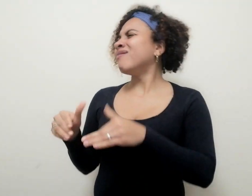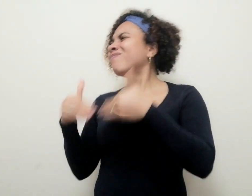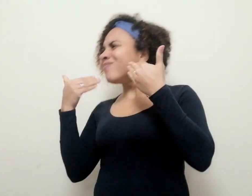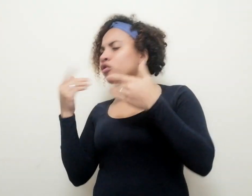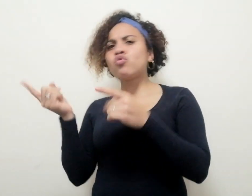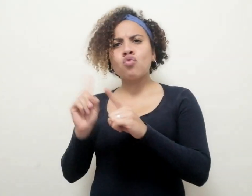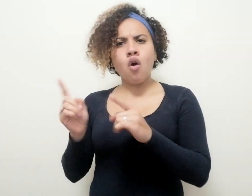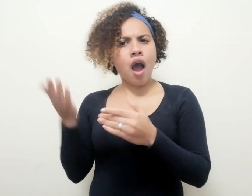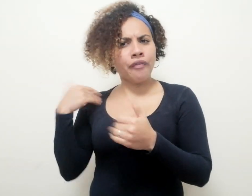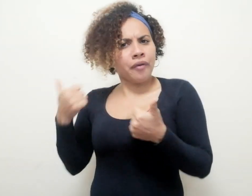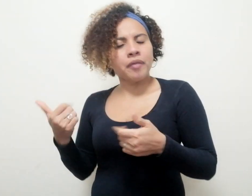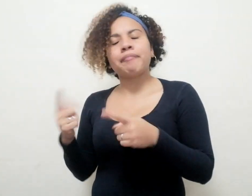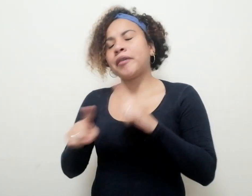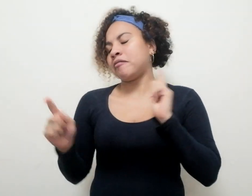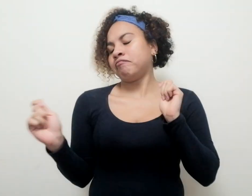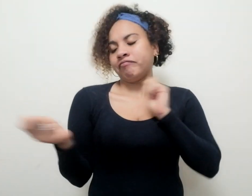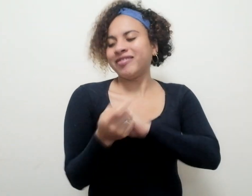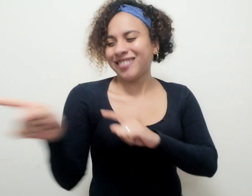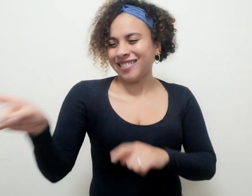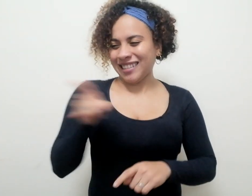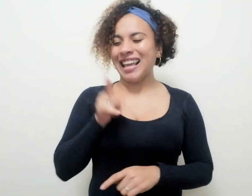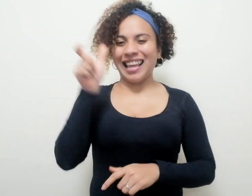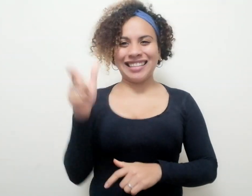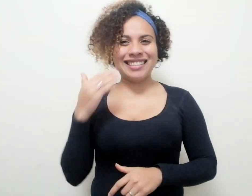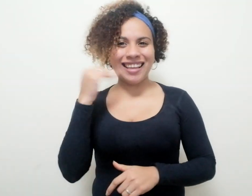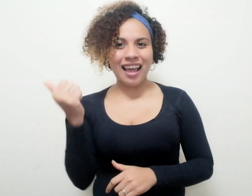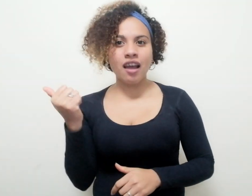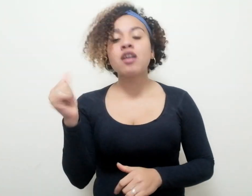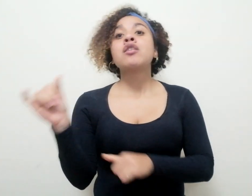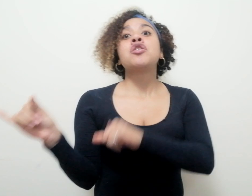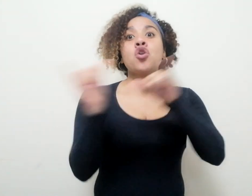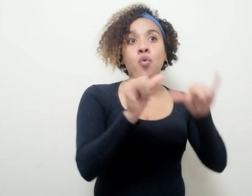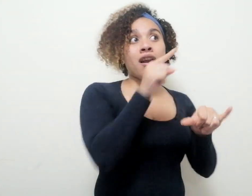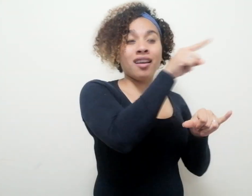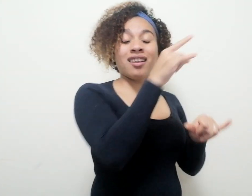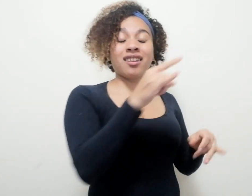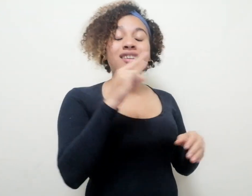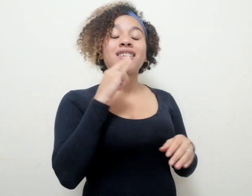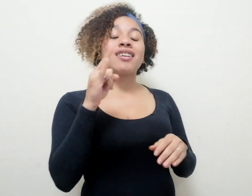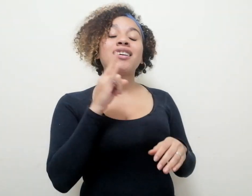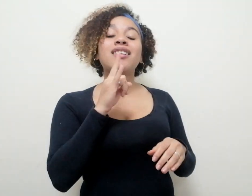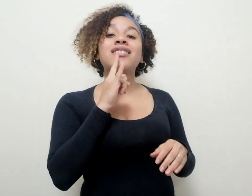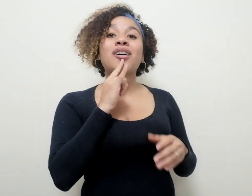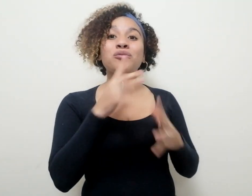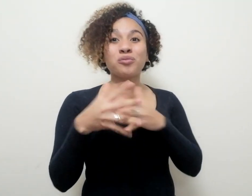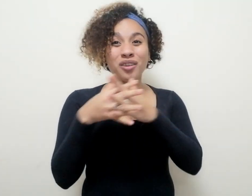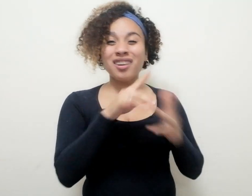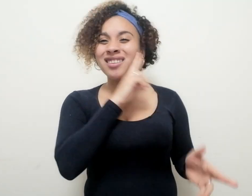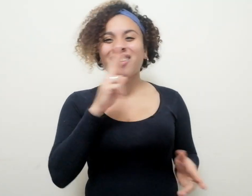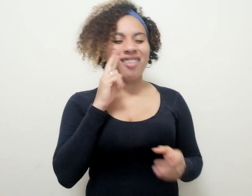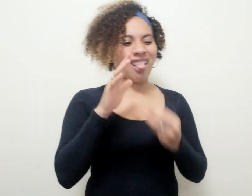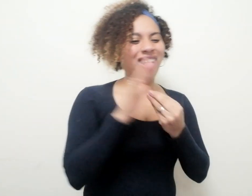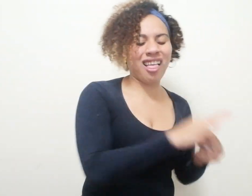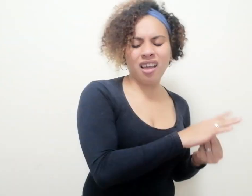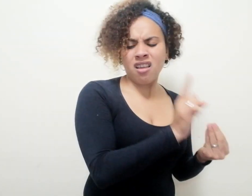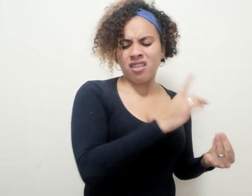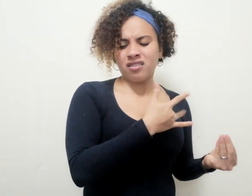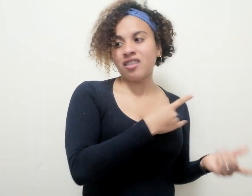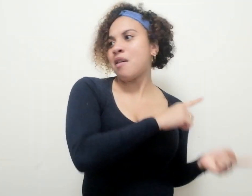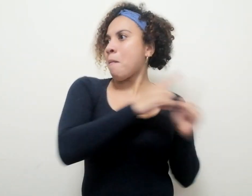a la que me enfrentan. Hoy en día, los restaurantes gringos. Entonces, en algún momento,